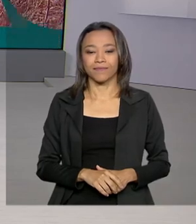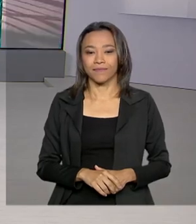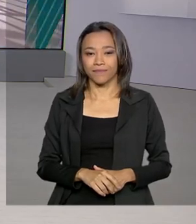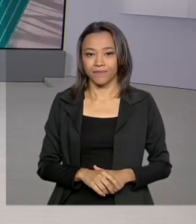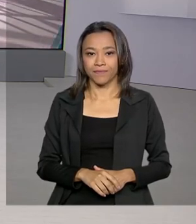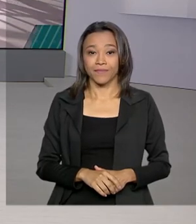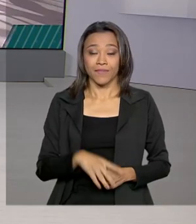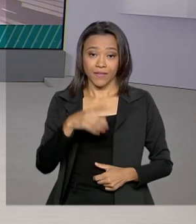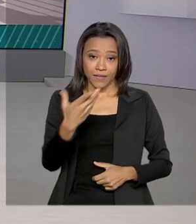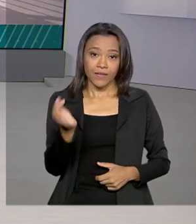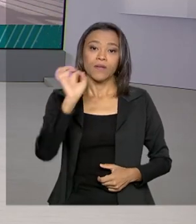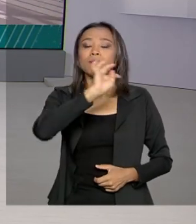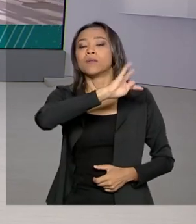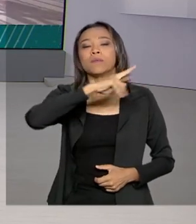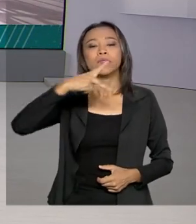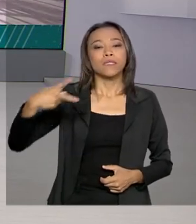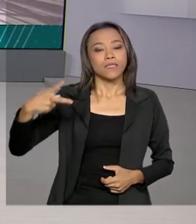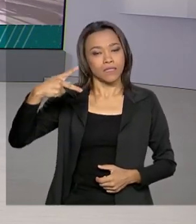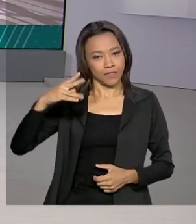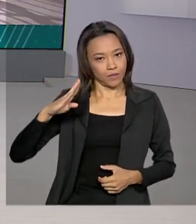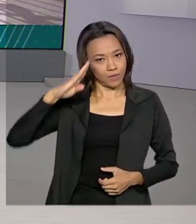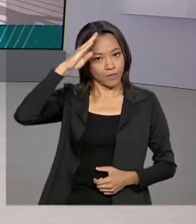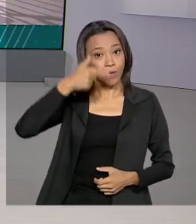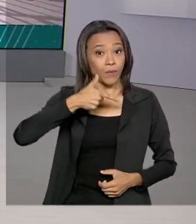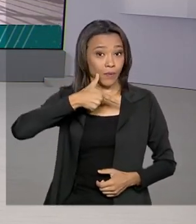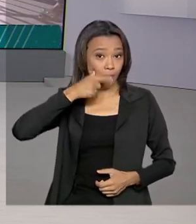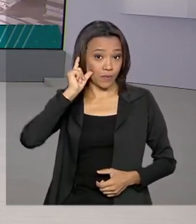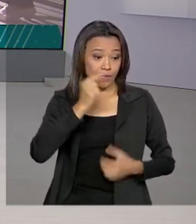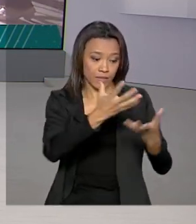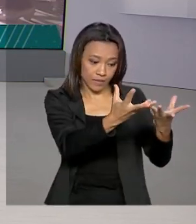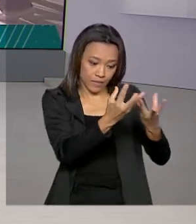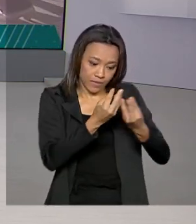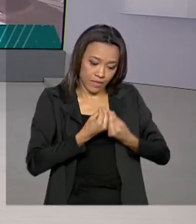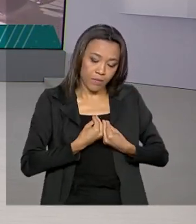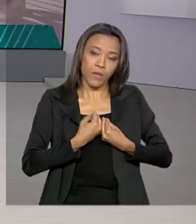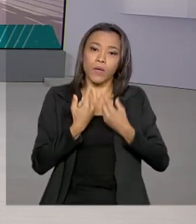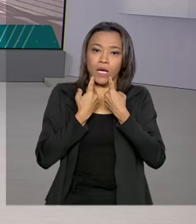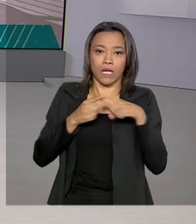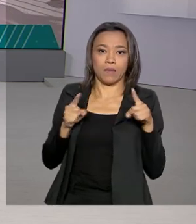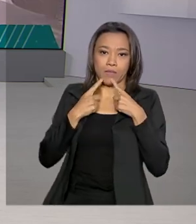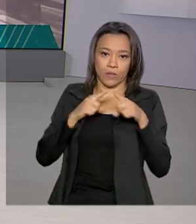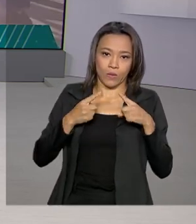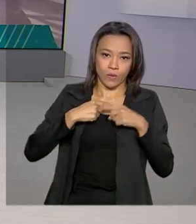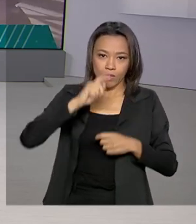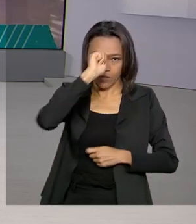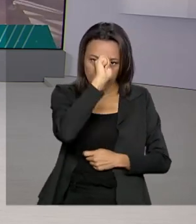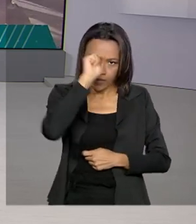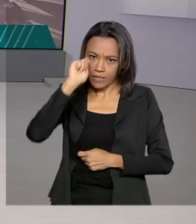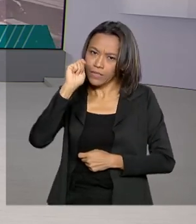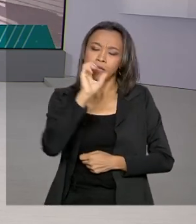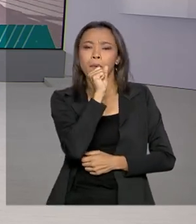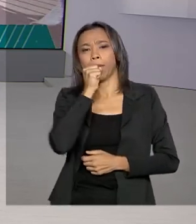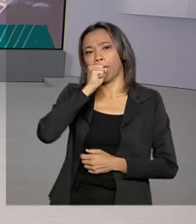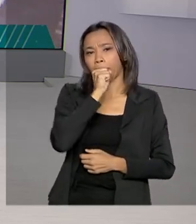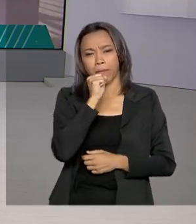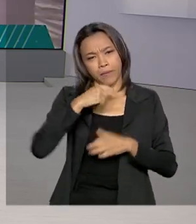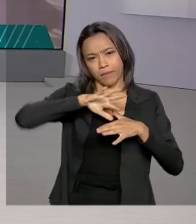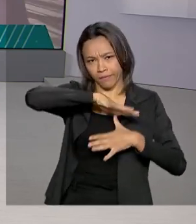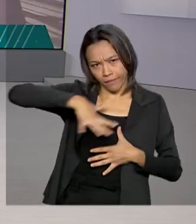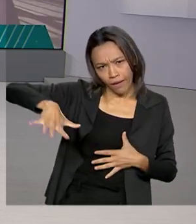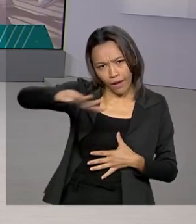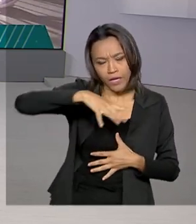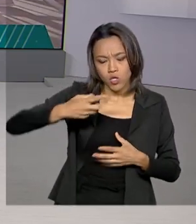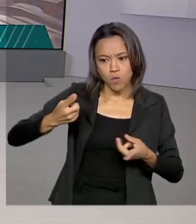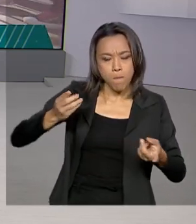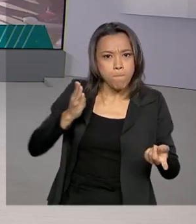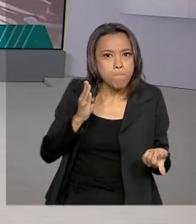O presidente Jair Bolsonaro recebeu ontem reivindicações de cantores sertanejos e produtores culturais. O setor movimenta